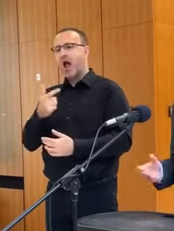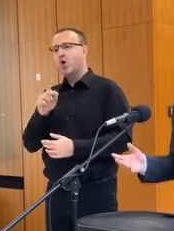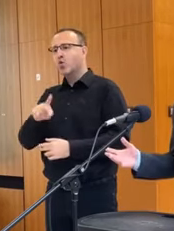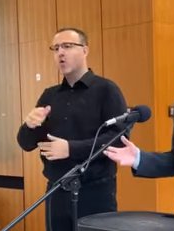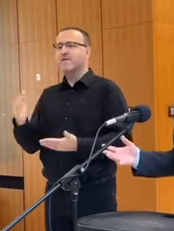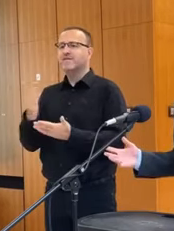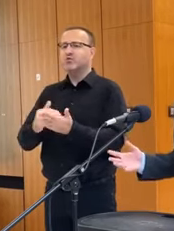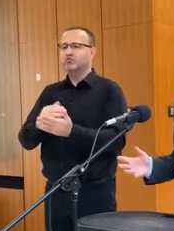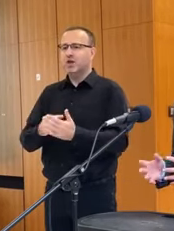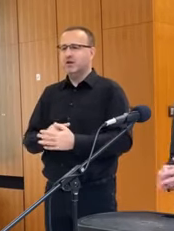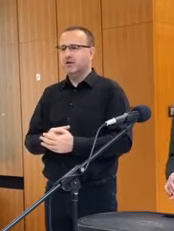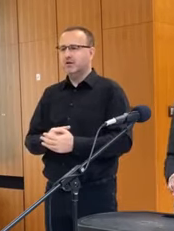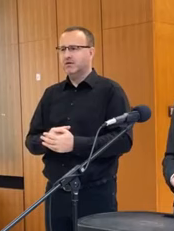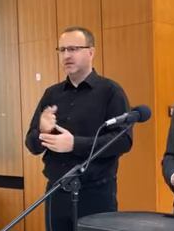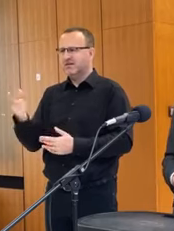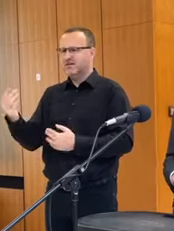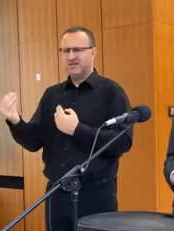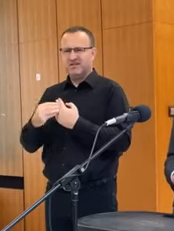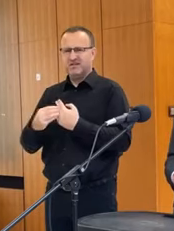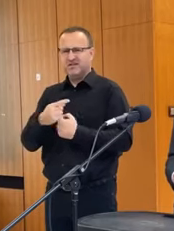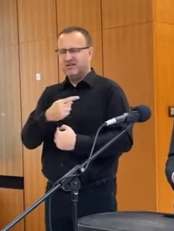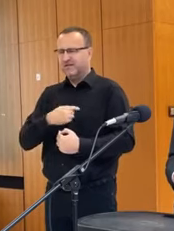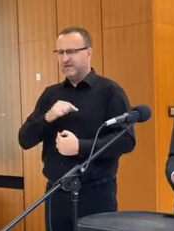Ani som sa tým nezaoberal doteraz.